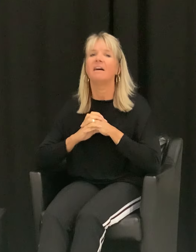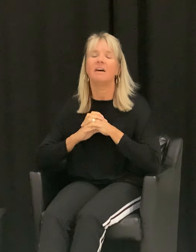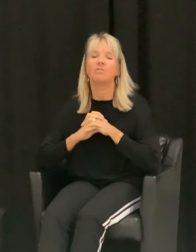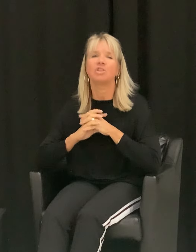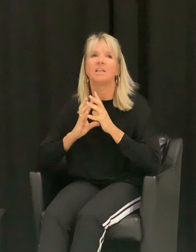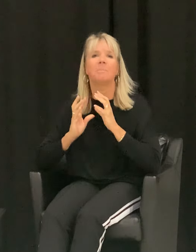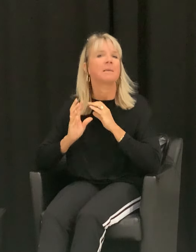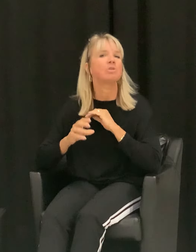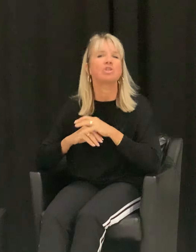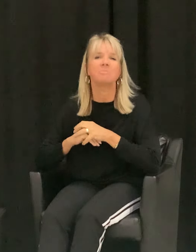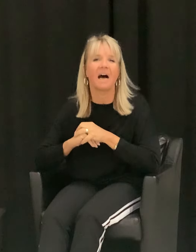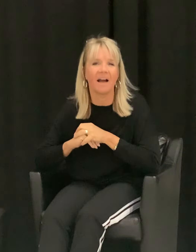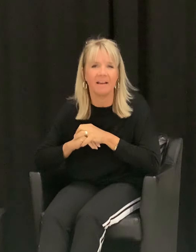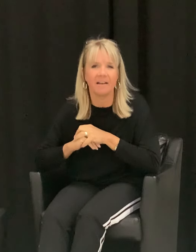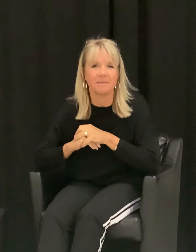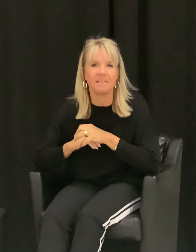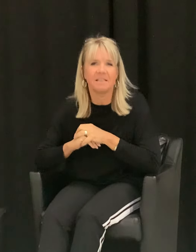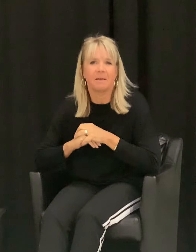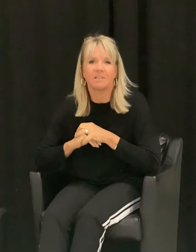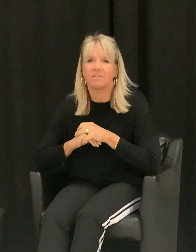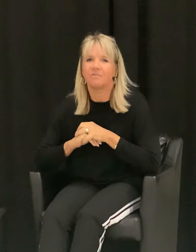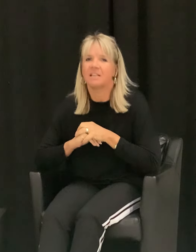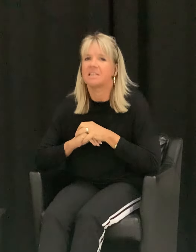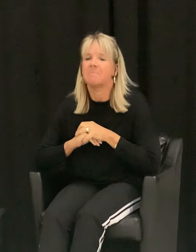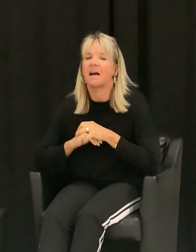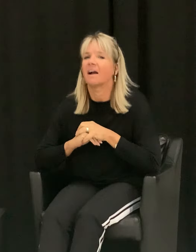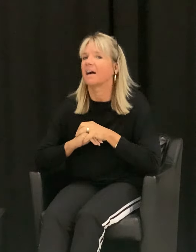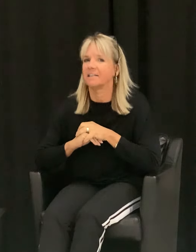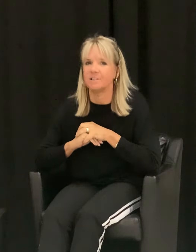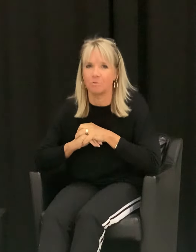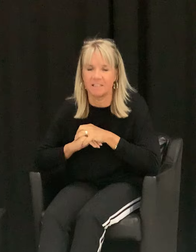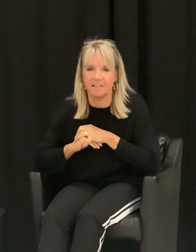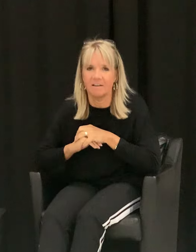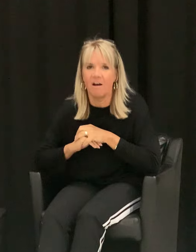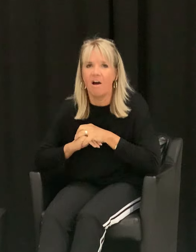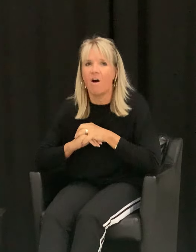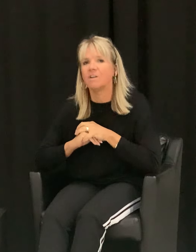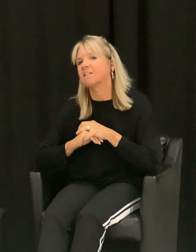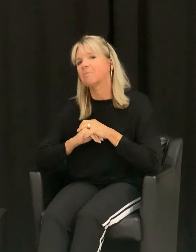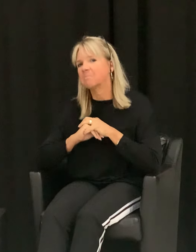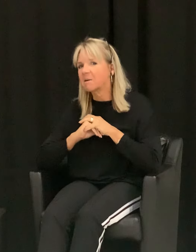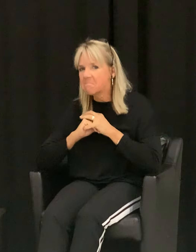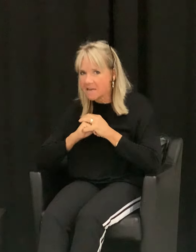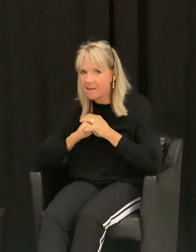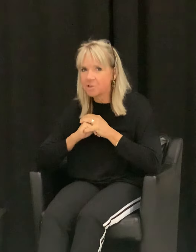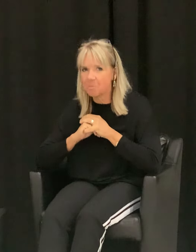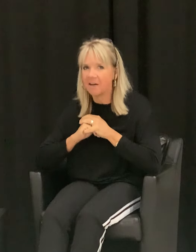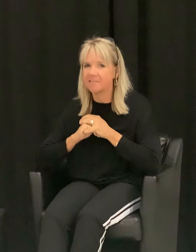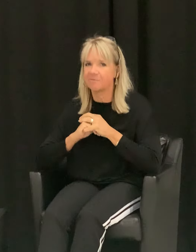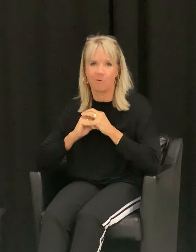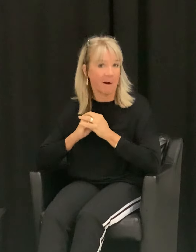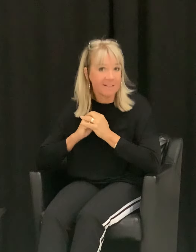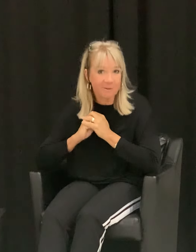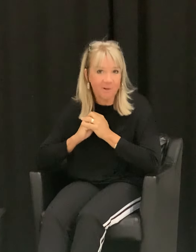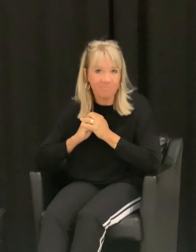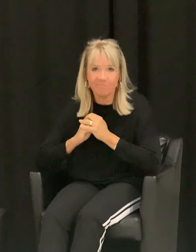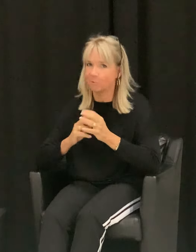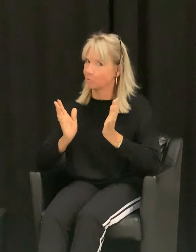Aussteller bringen bestimmte Highlights mit, die man sonst vielleicht im Jahr gar nicht so sieht. Und ich glaube, es macht mega Spaß vorbeizukommen, zu